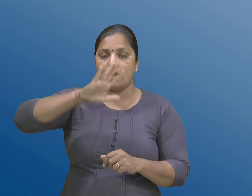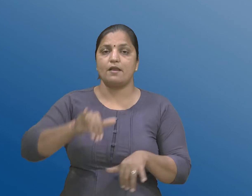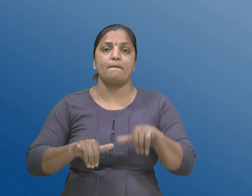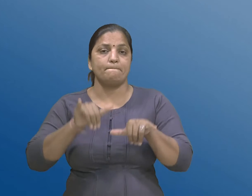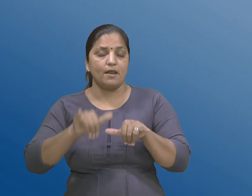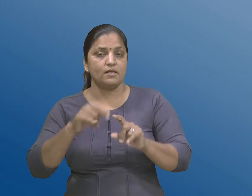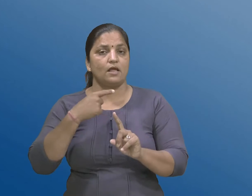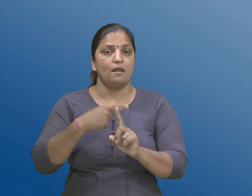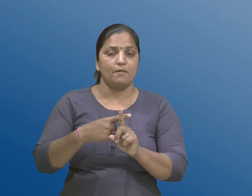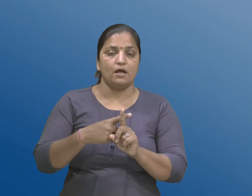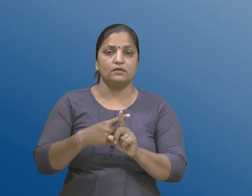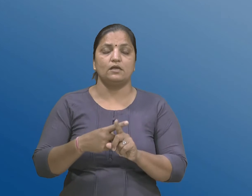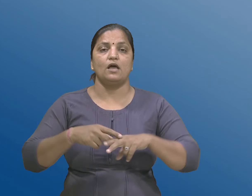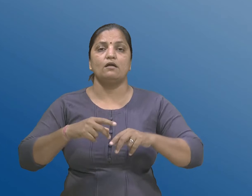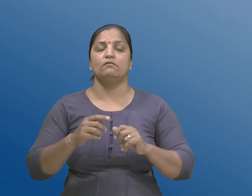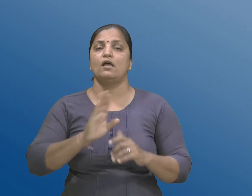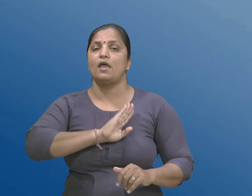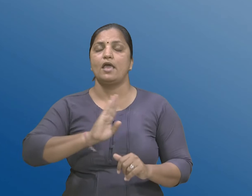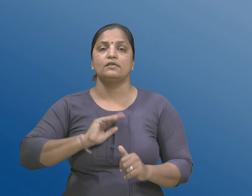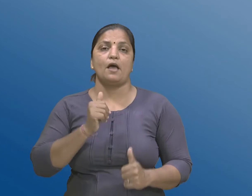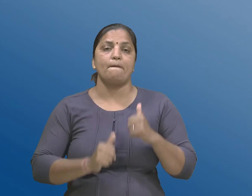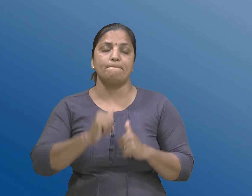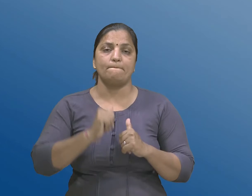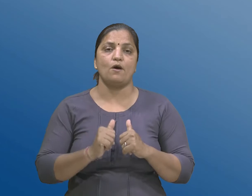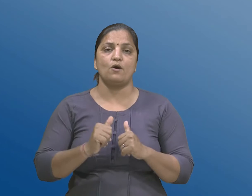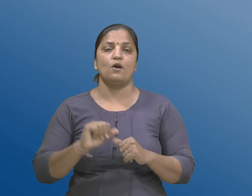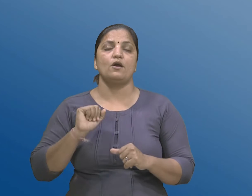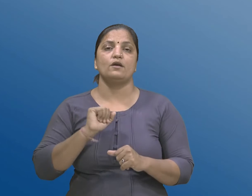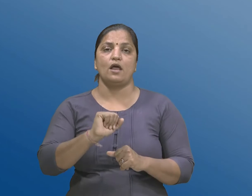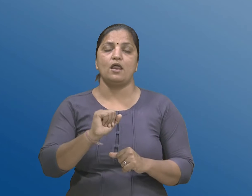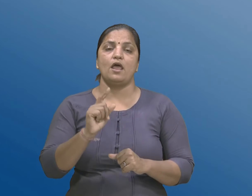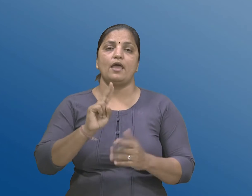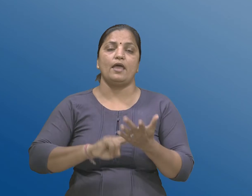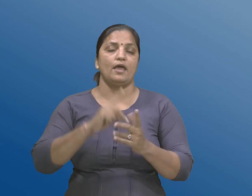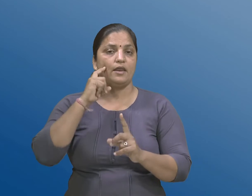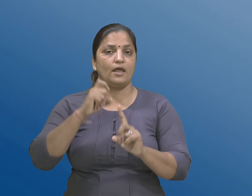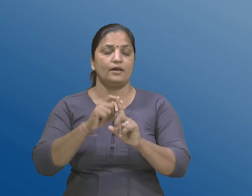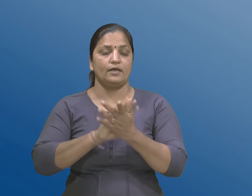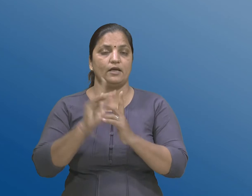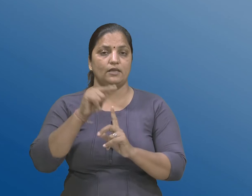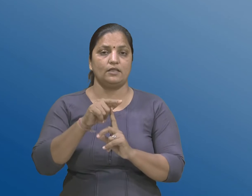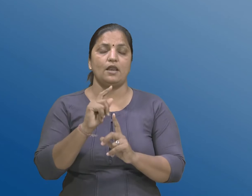महालेखा परिक्षक ने निधिना नाना माथी चुकववा पात्र रहशे